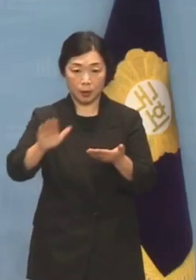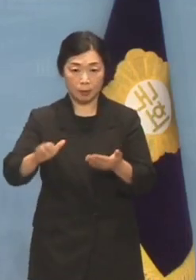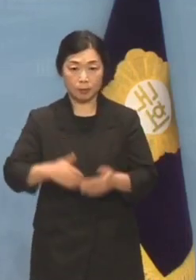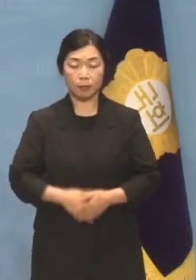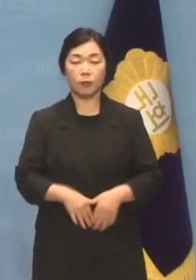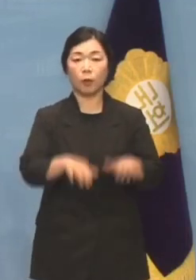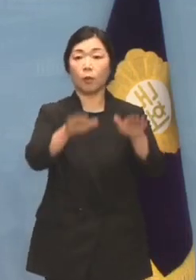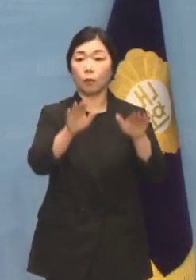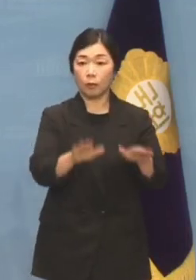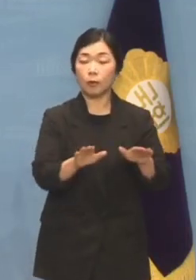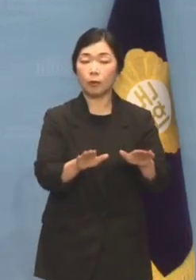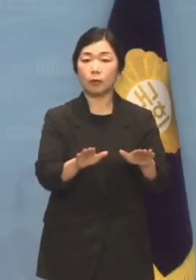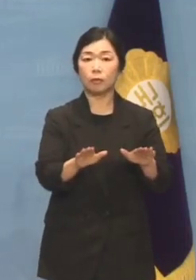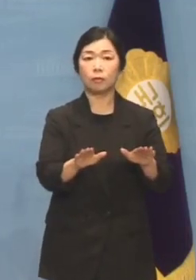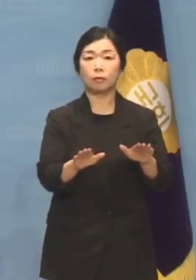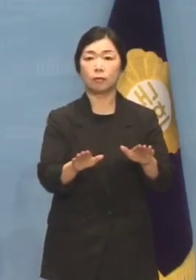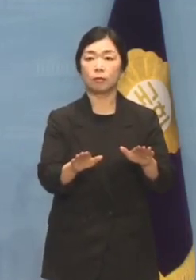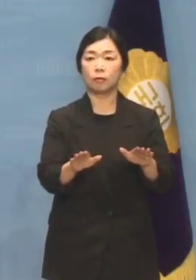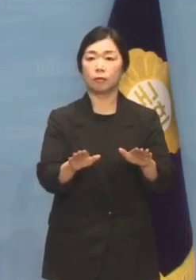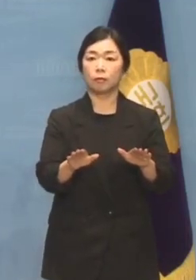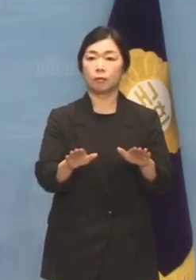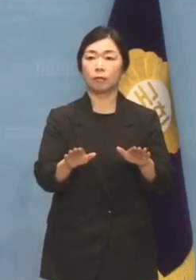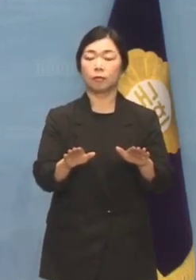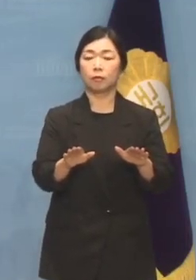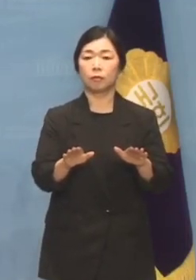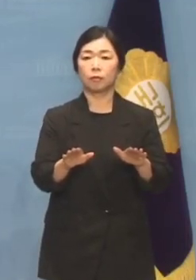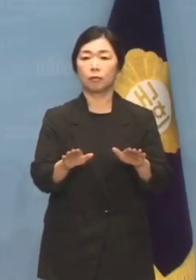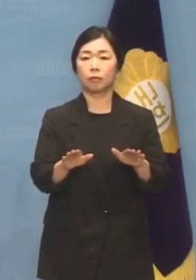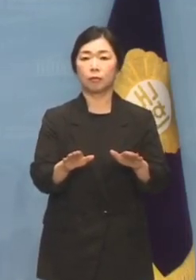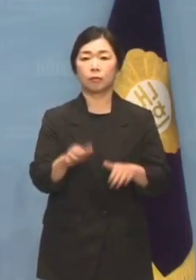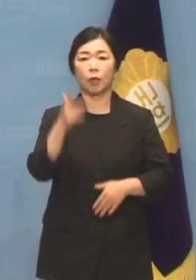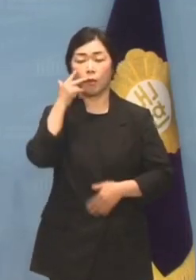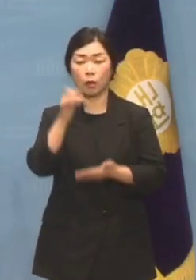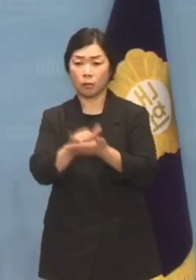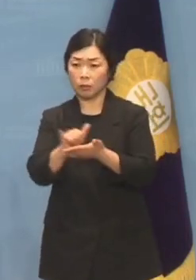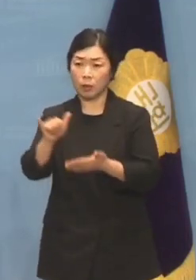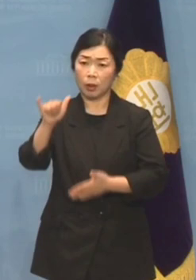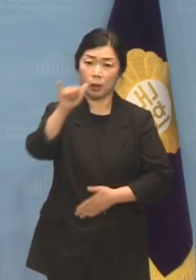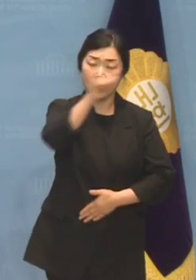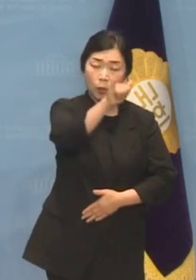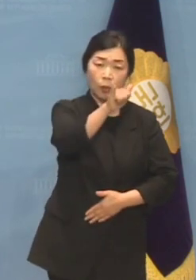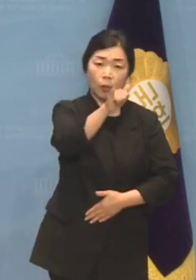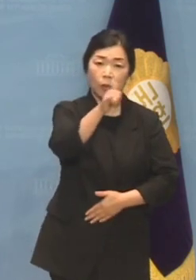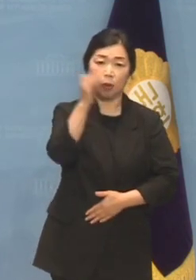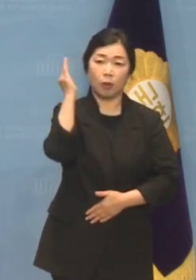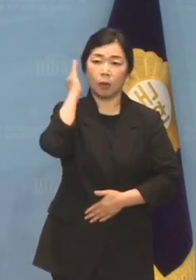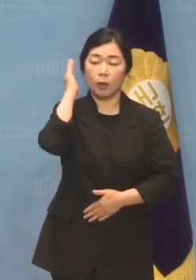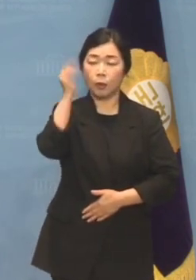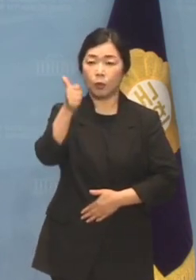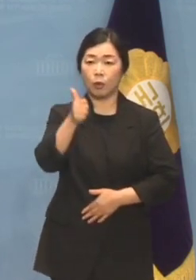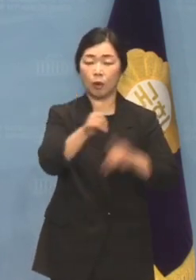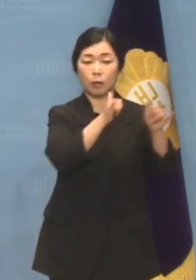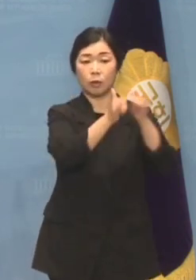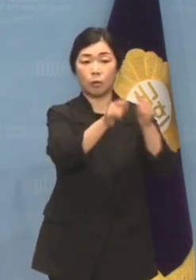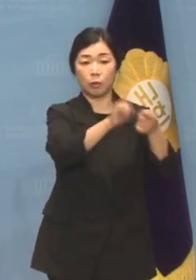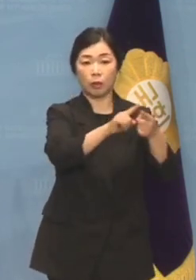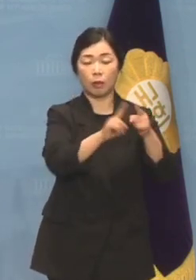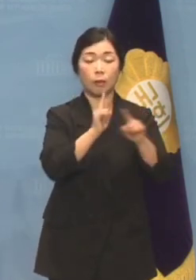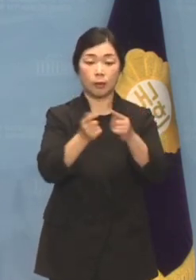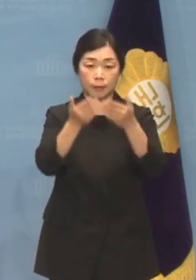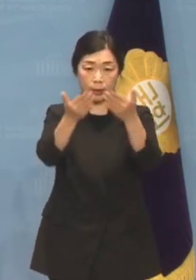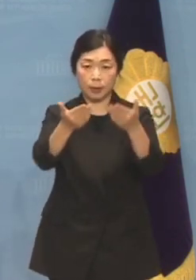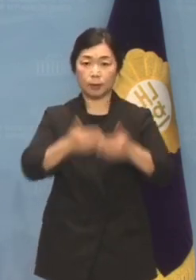오늘 박미중 대통령의 인터뷰에 대한 구도 논평을 준비했습니다.